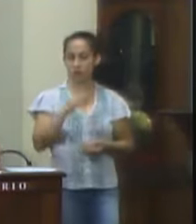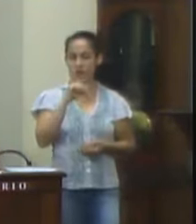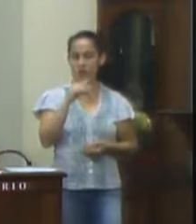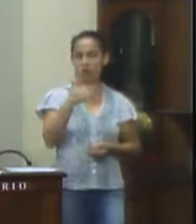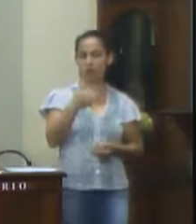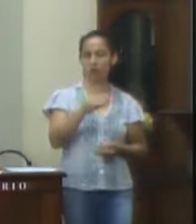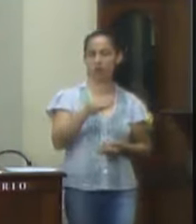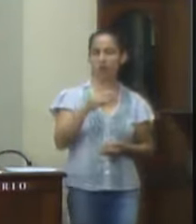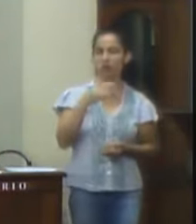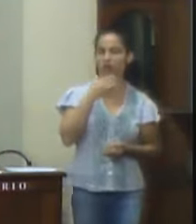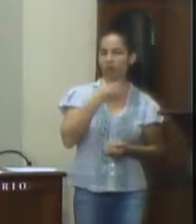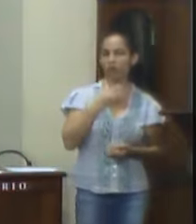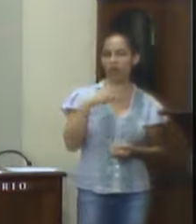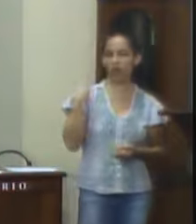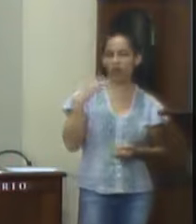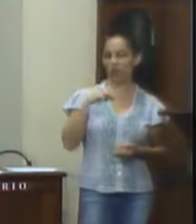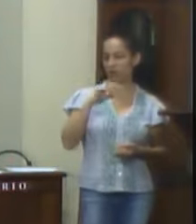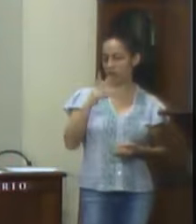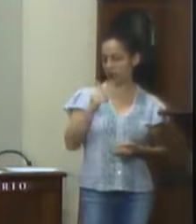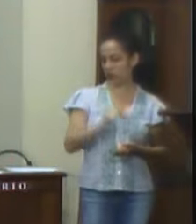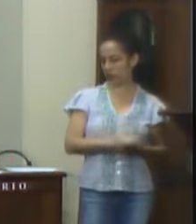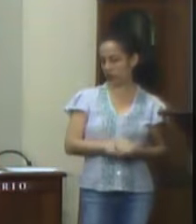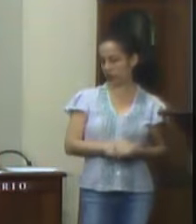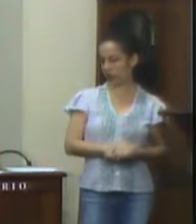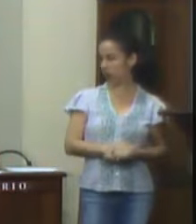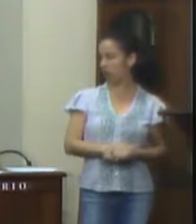13 de dezembro de 2018, Vereadora Michele Cabrão.